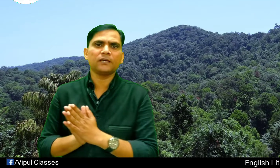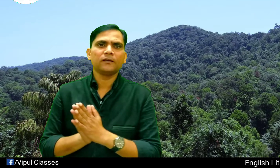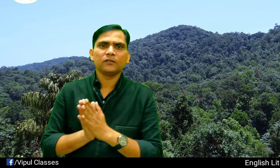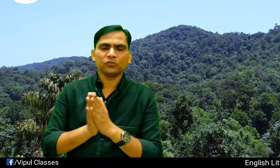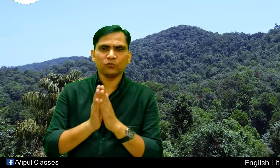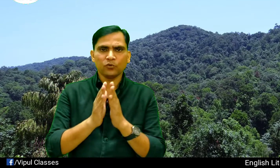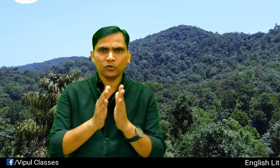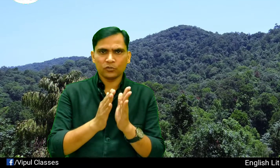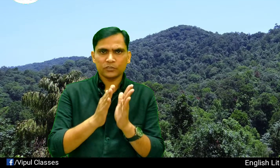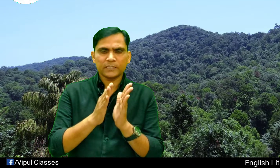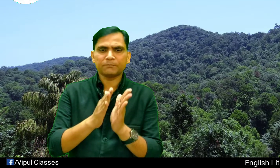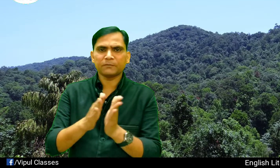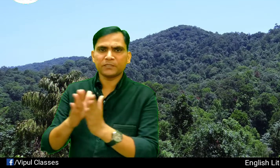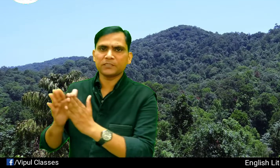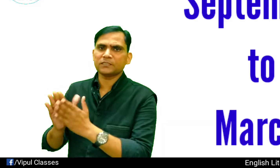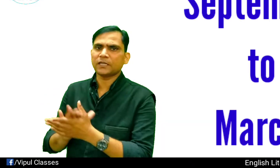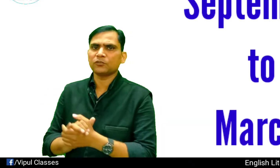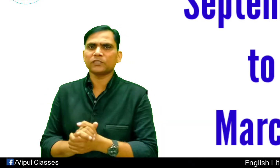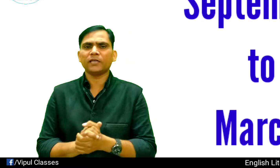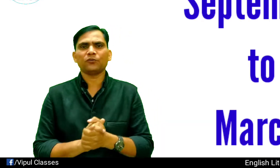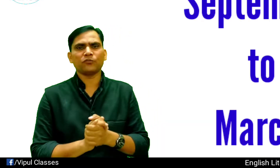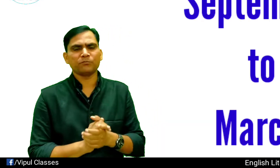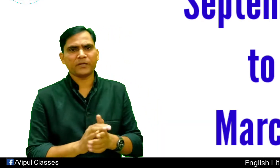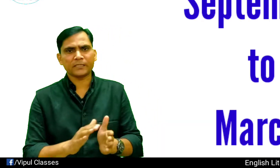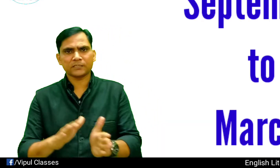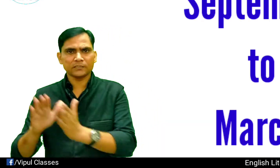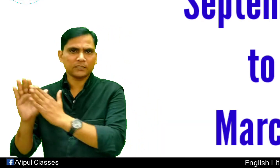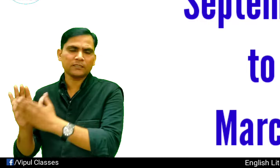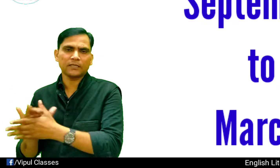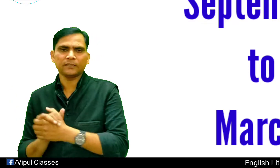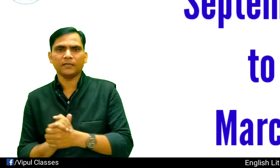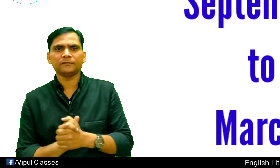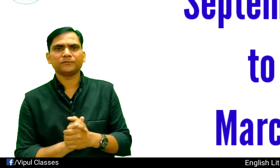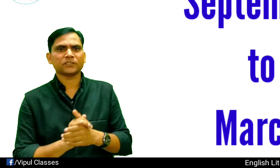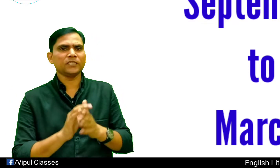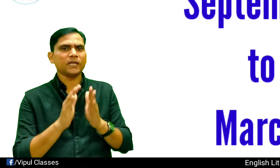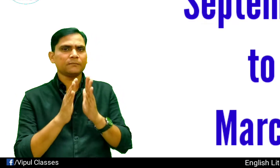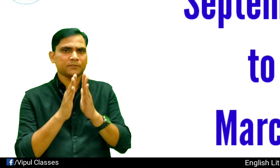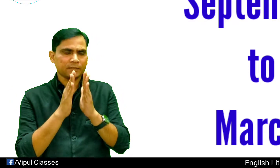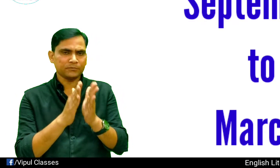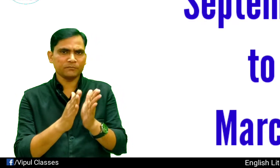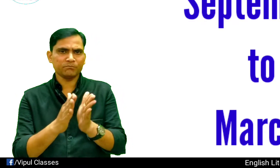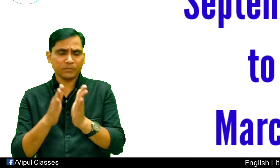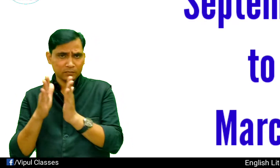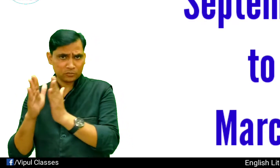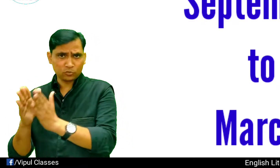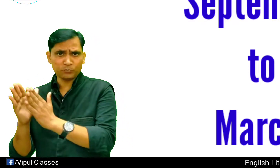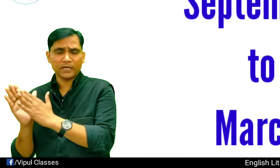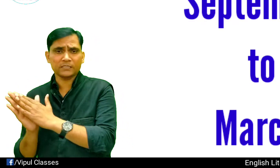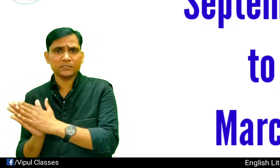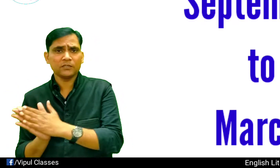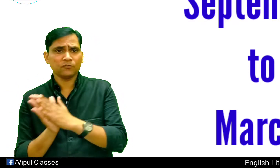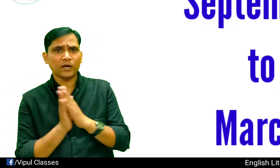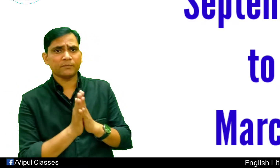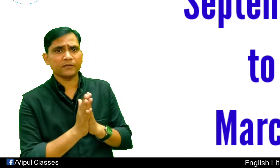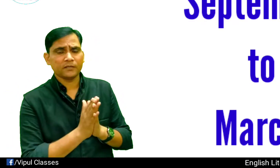हैं तो वह September से start होता है और मार्ज तक चलता रहता है यह आप September to March वहां पर